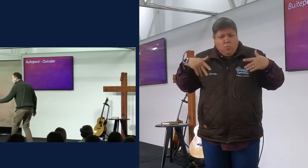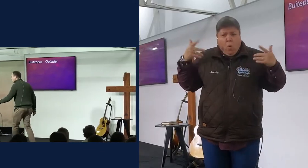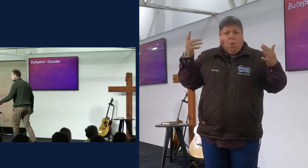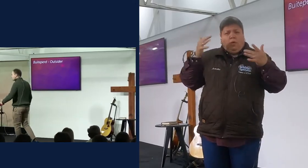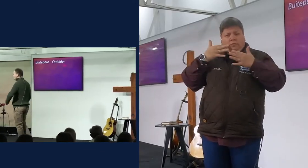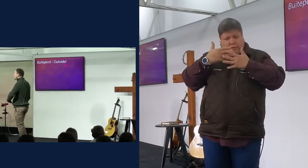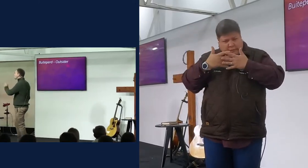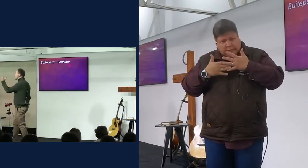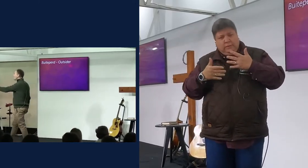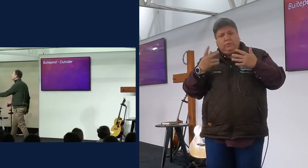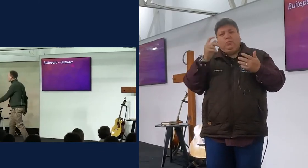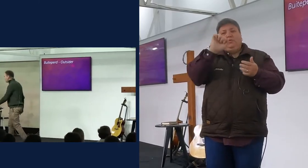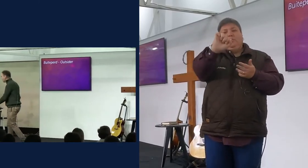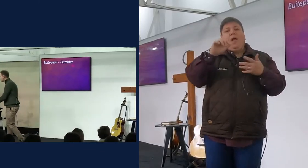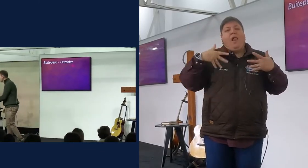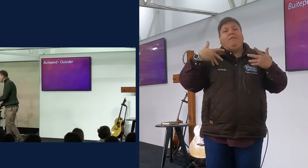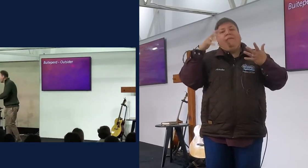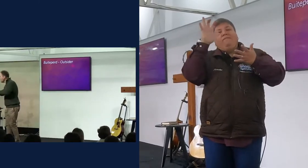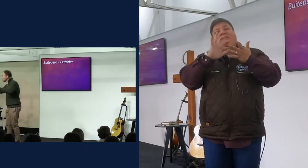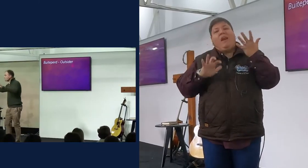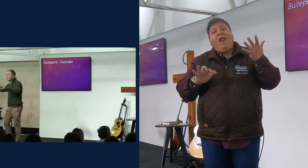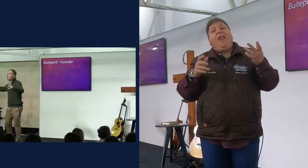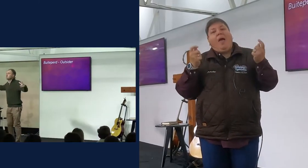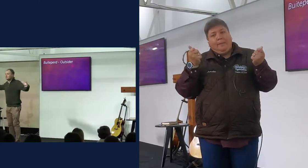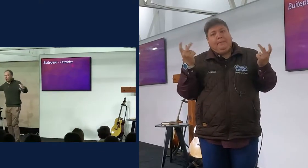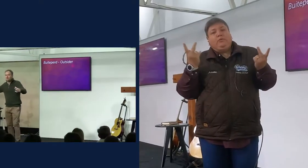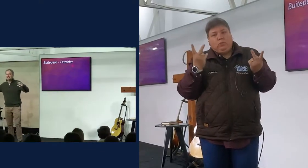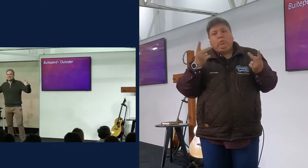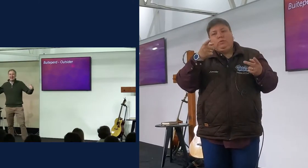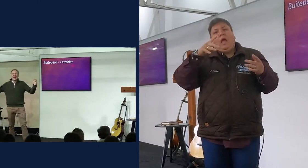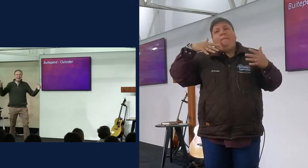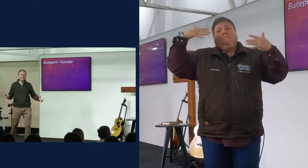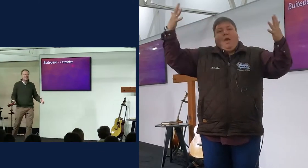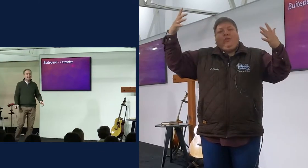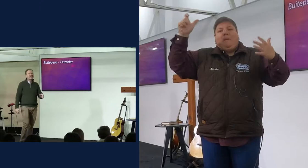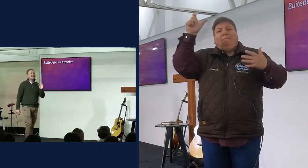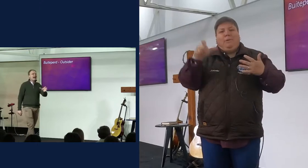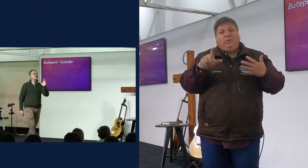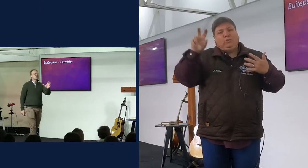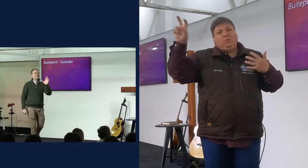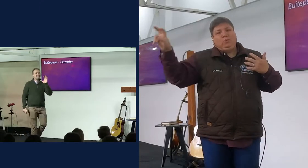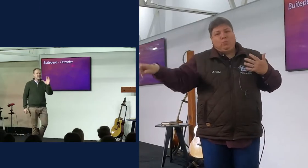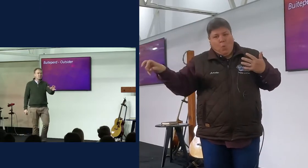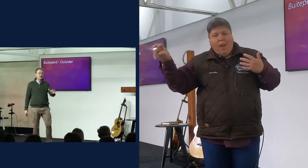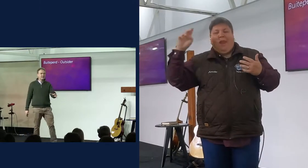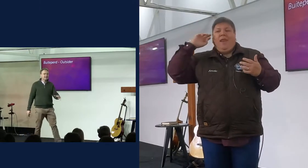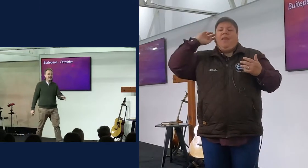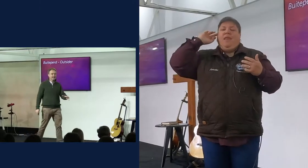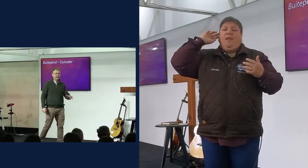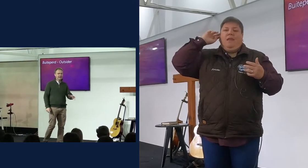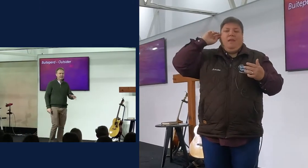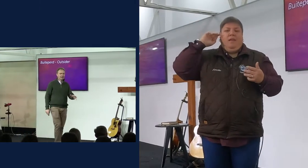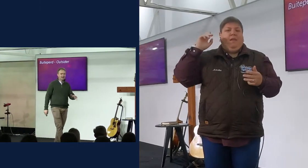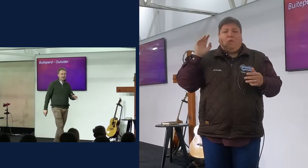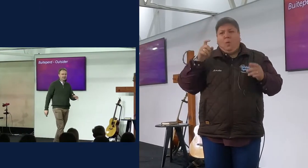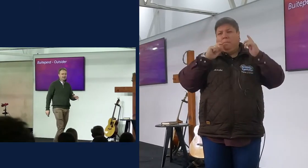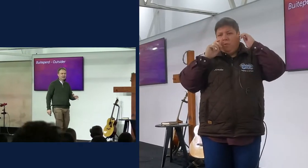jou ouwe reis, jou school waaran jy was, alles kom saam en sê eindelijk, jy moes dit nie gemaakt het nie,